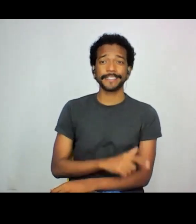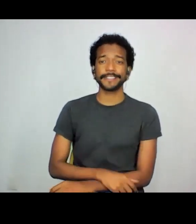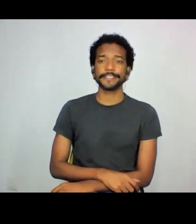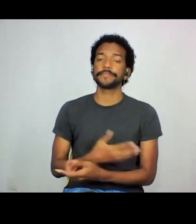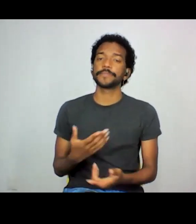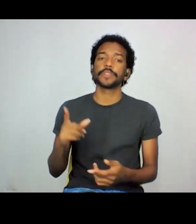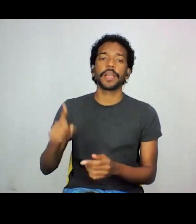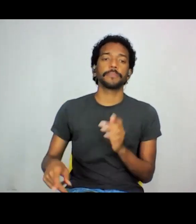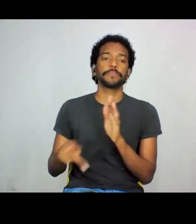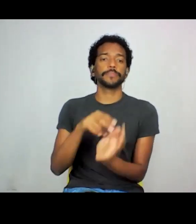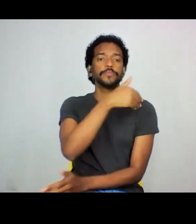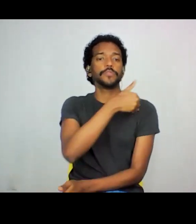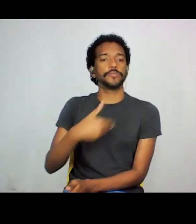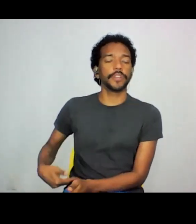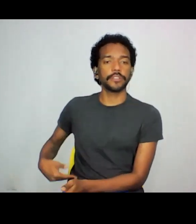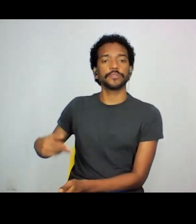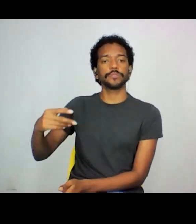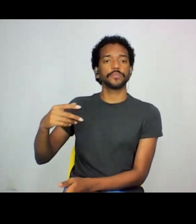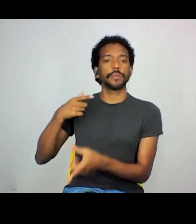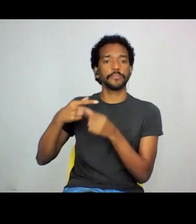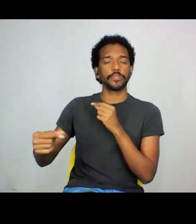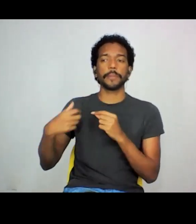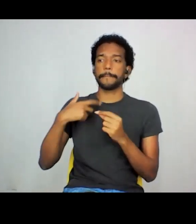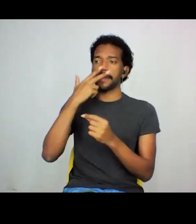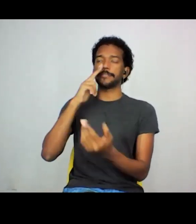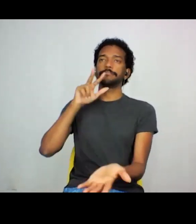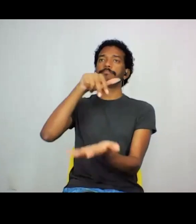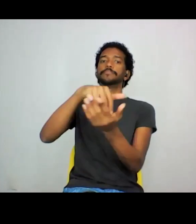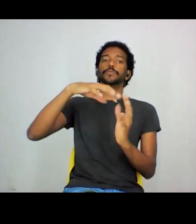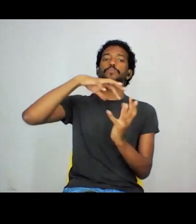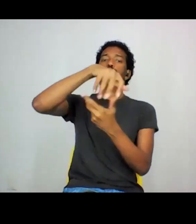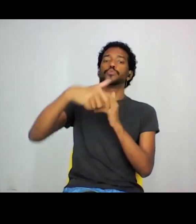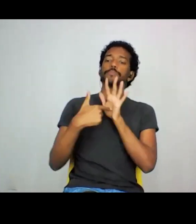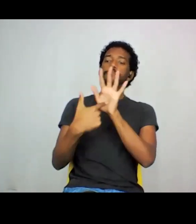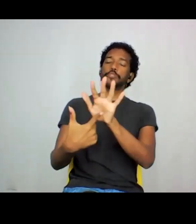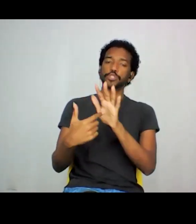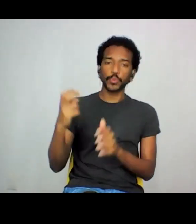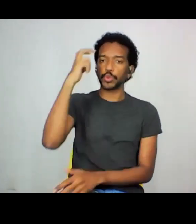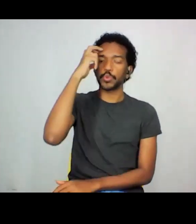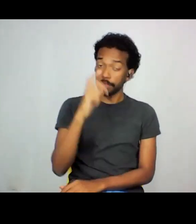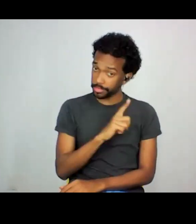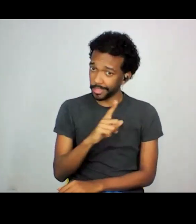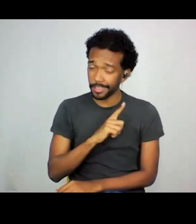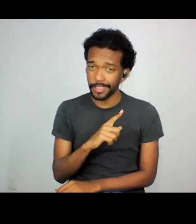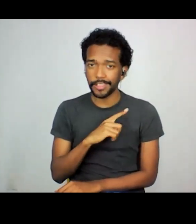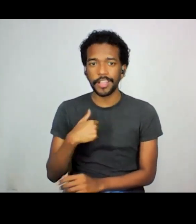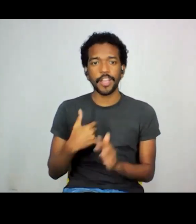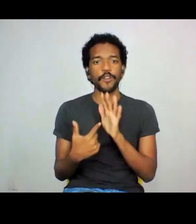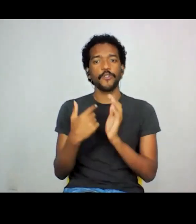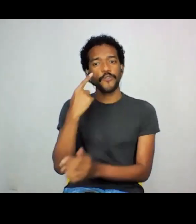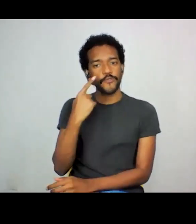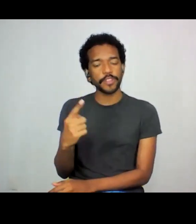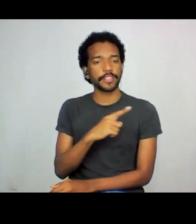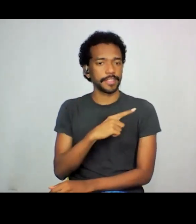do Estado japonês de se colocar no mundo, assim como uma cultura. Então, eu vejo assim, uma presença,